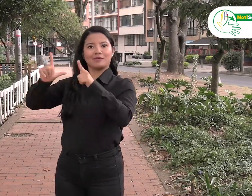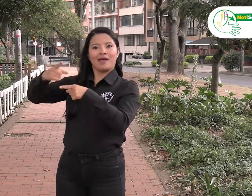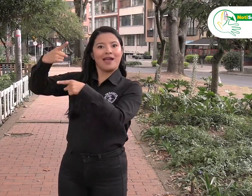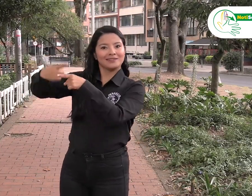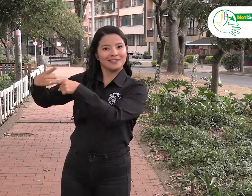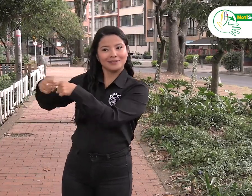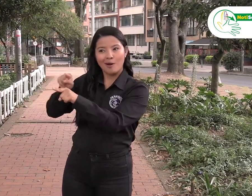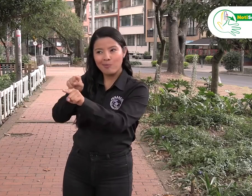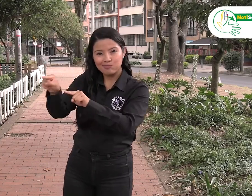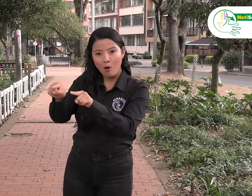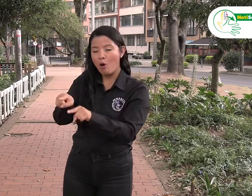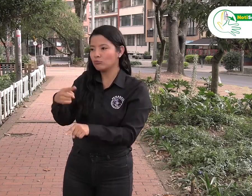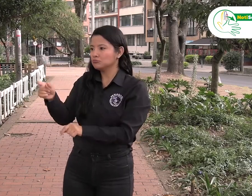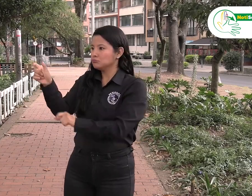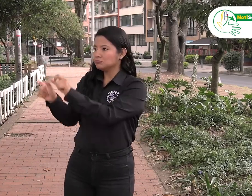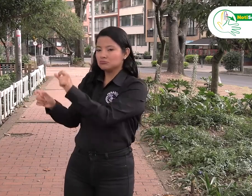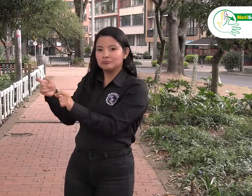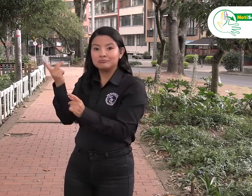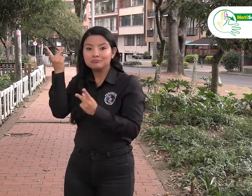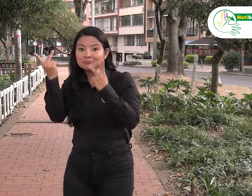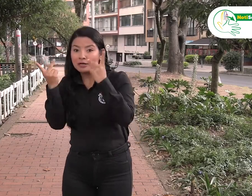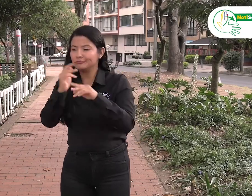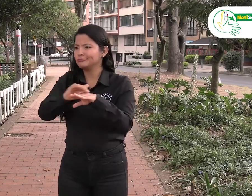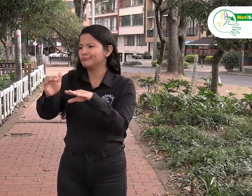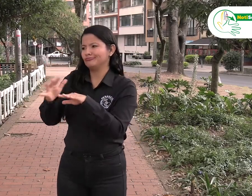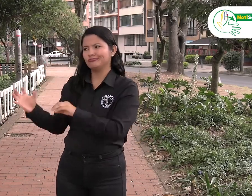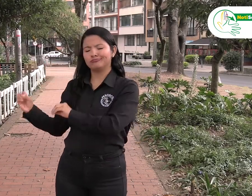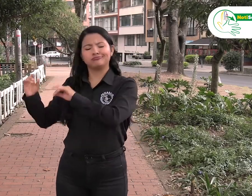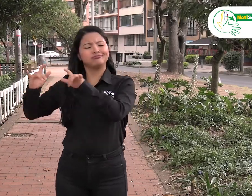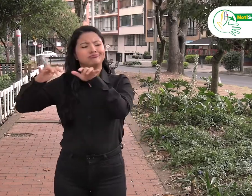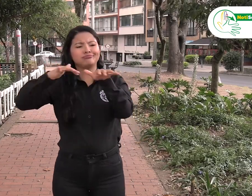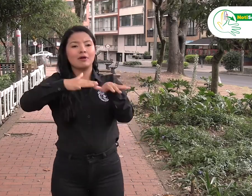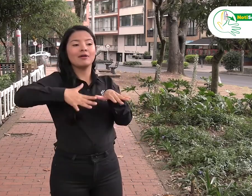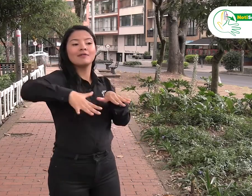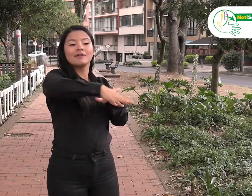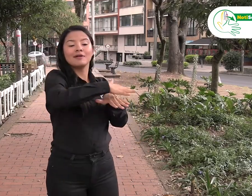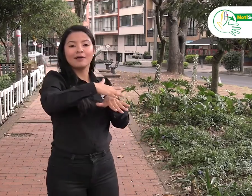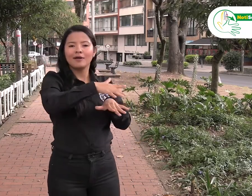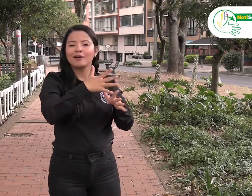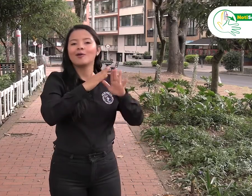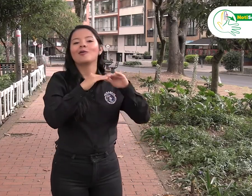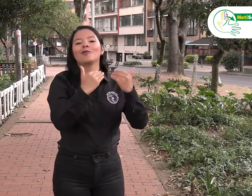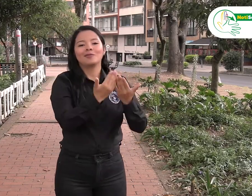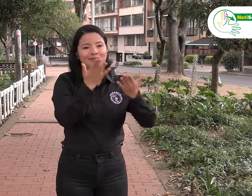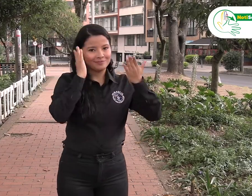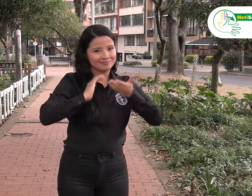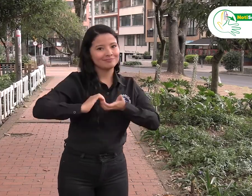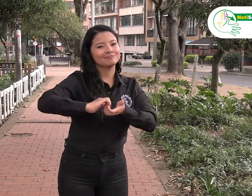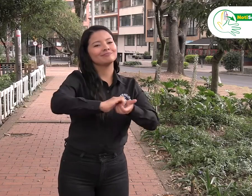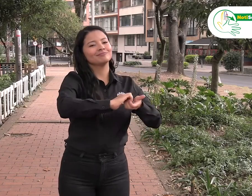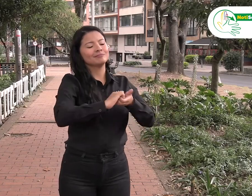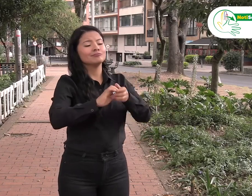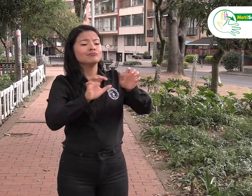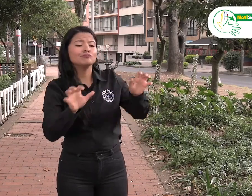participaron diversas entidades graduados de la institución y personas en general